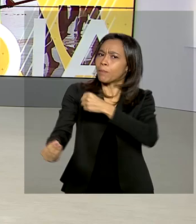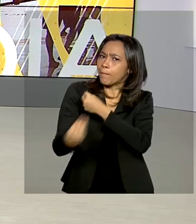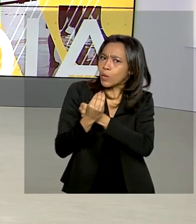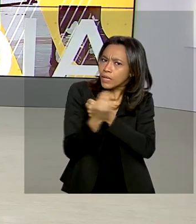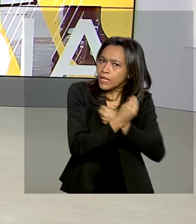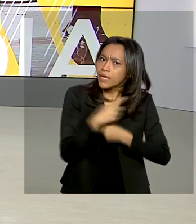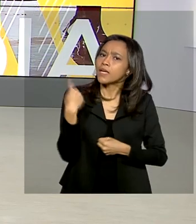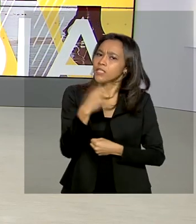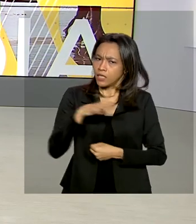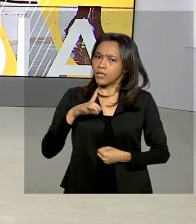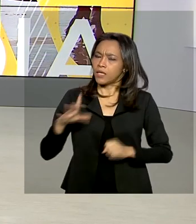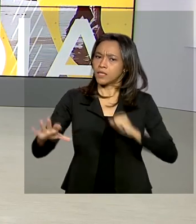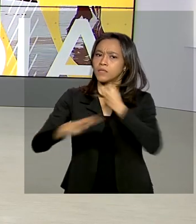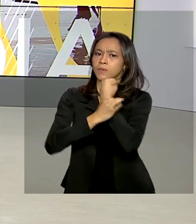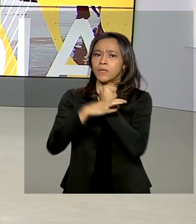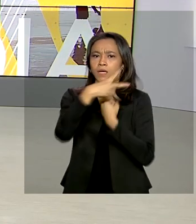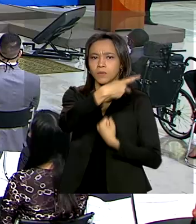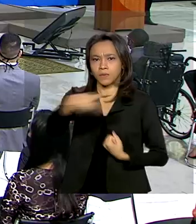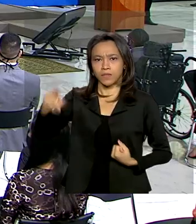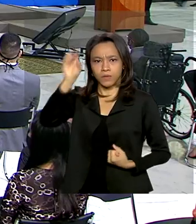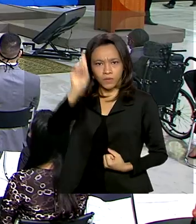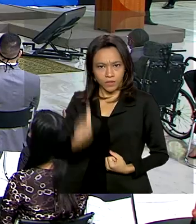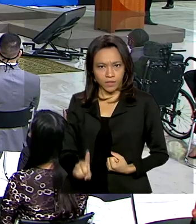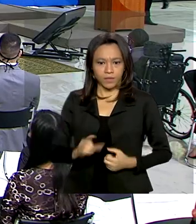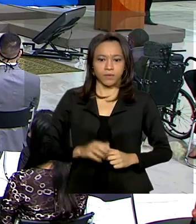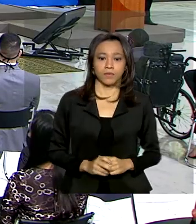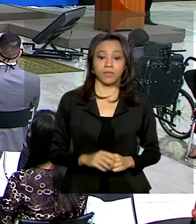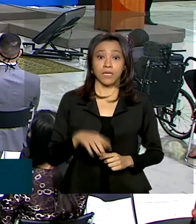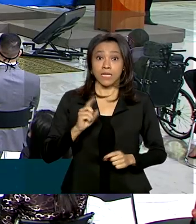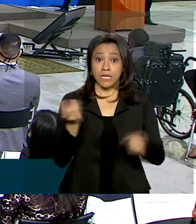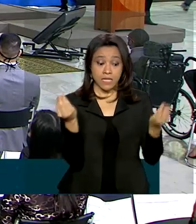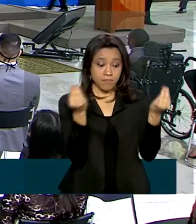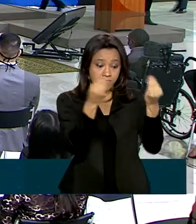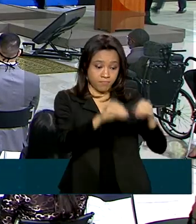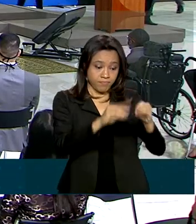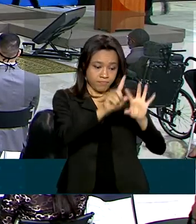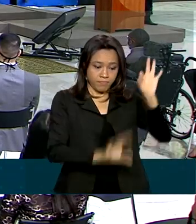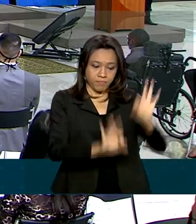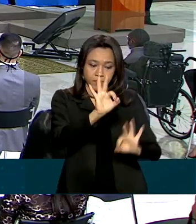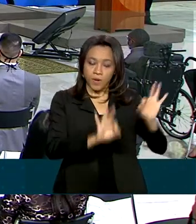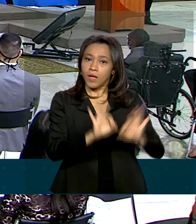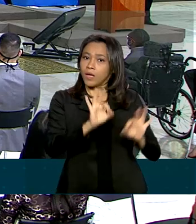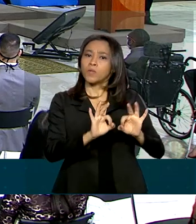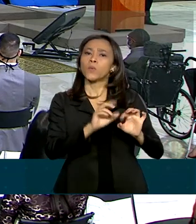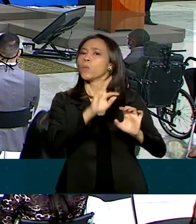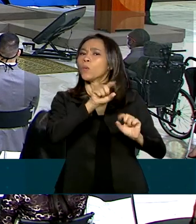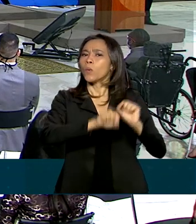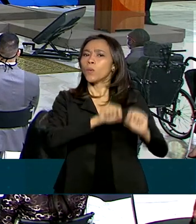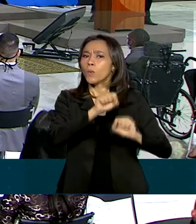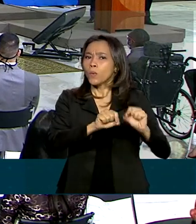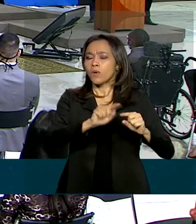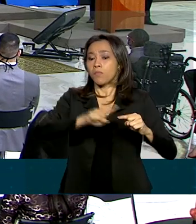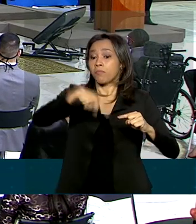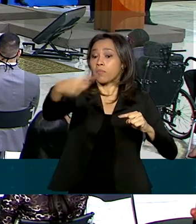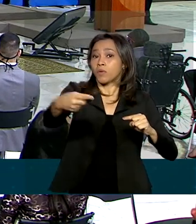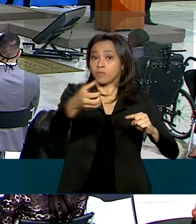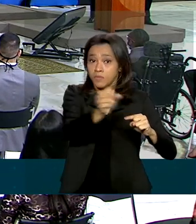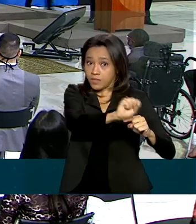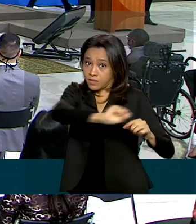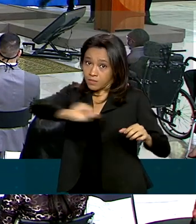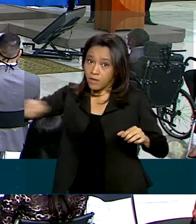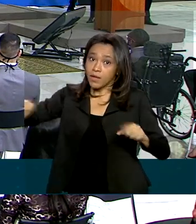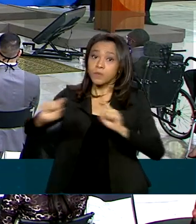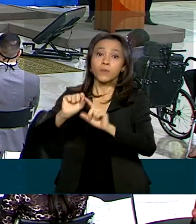garantido seus direitos. Dentro do plano de contingenciamento está previsto para o próximo semestre o